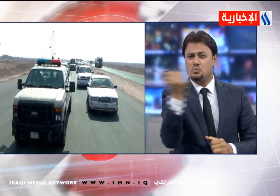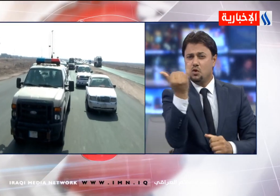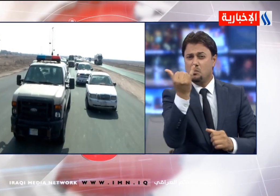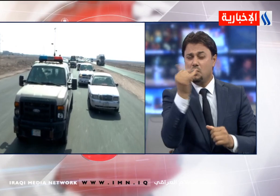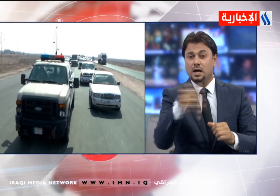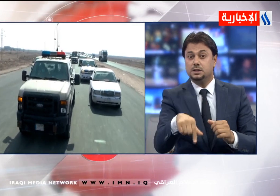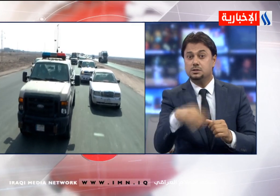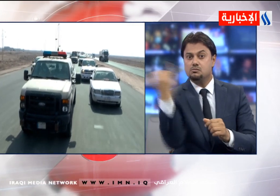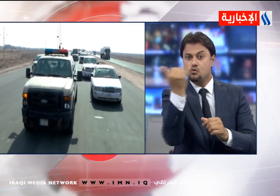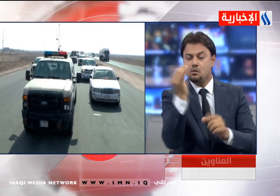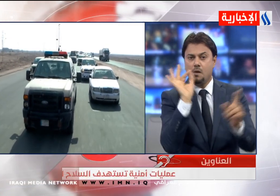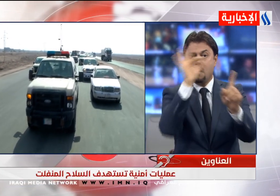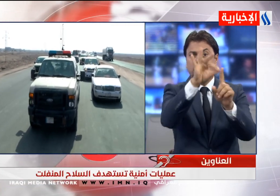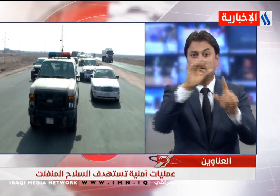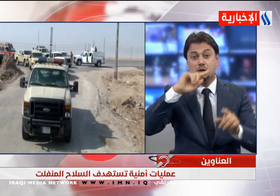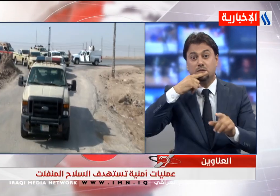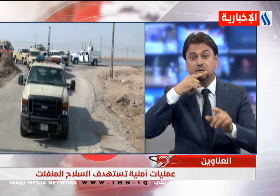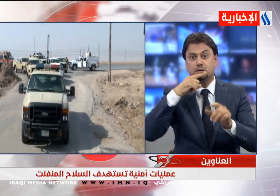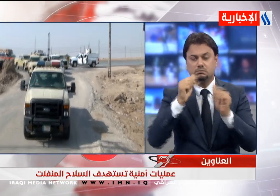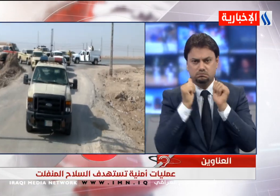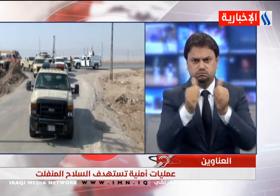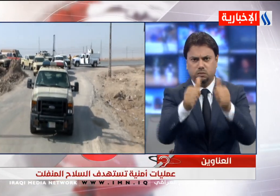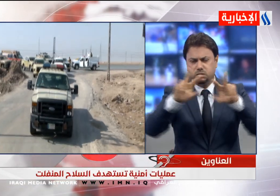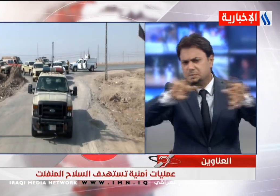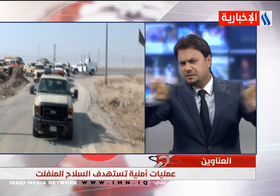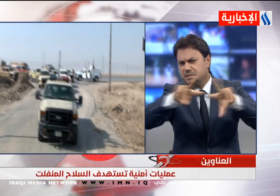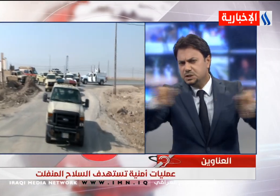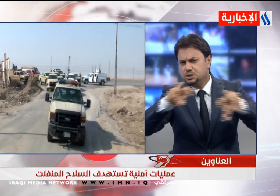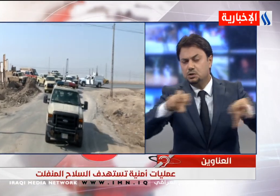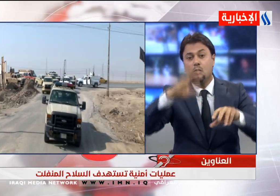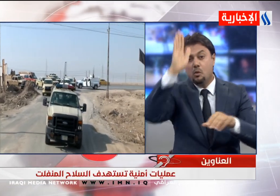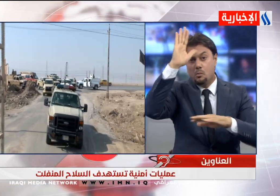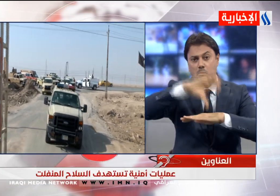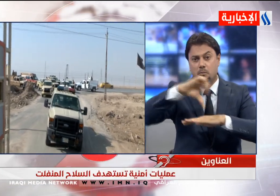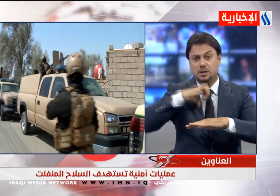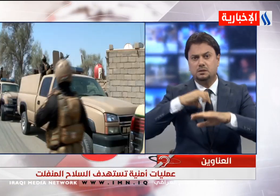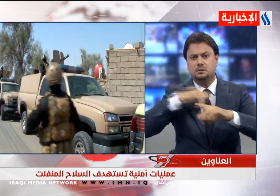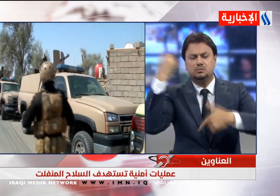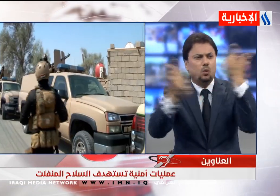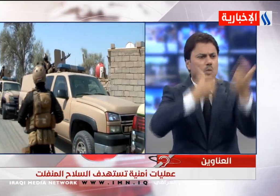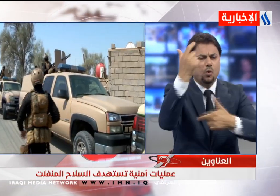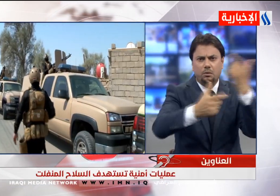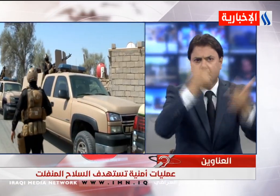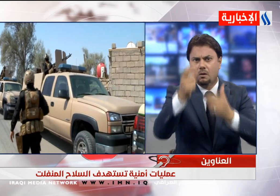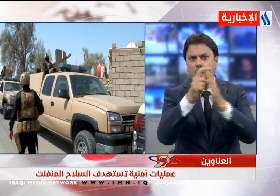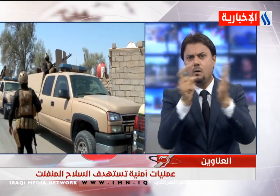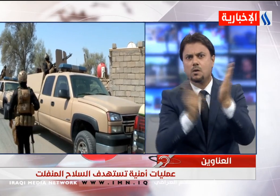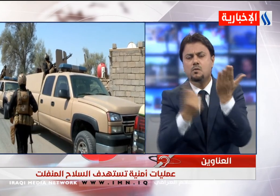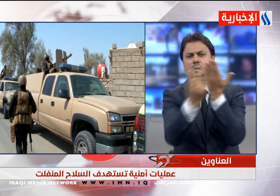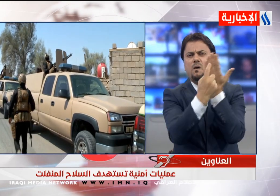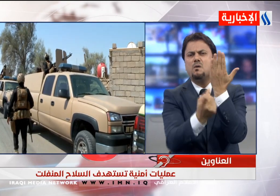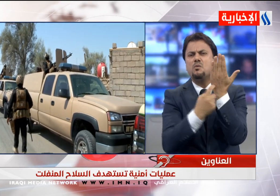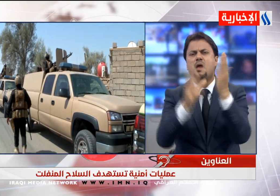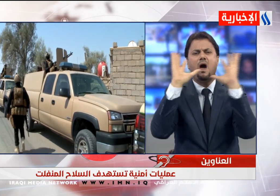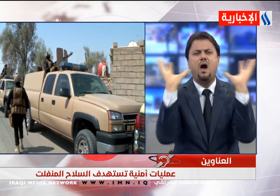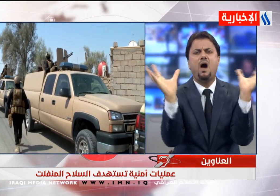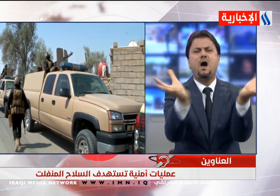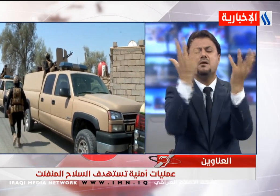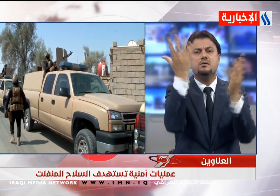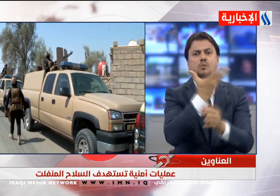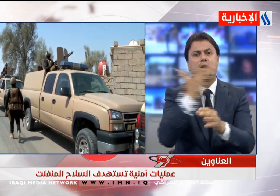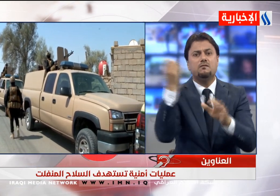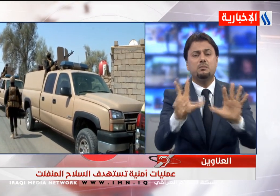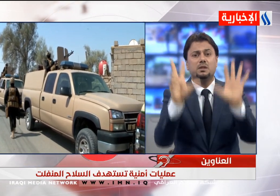بالتزامن مع عملية البصرة وبغداد الكاظمي يوجه بملاحقة الجماعات الخارجة عن القانون في جميع المحافظات